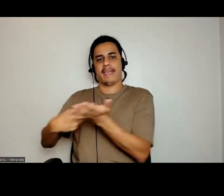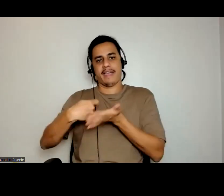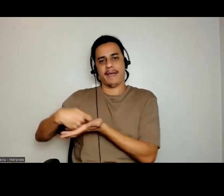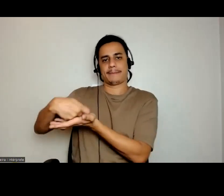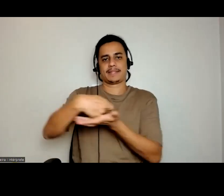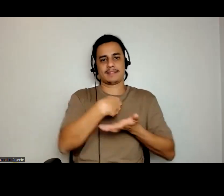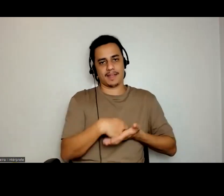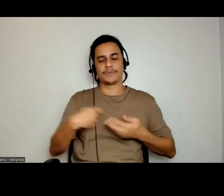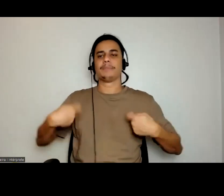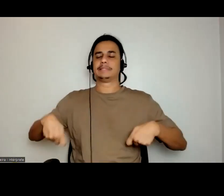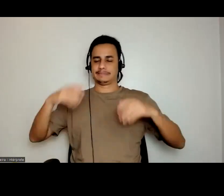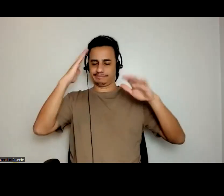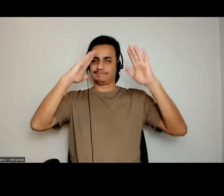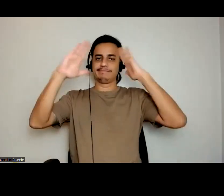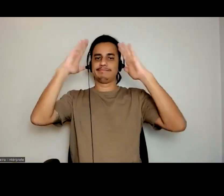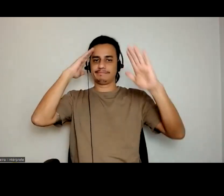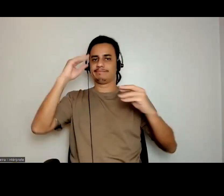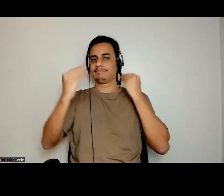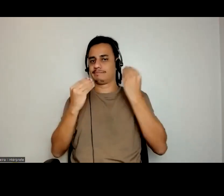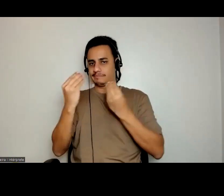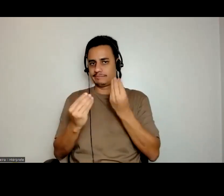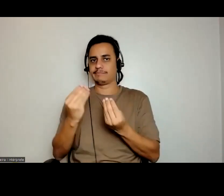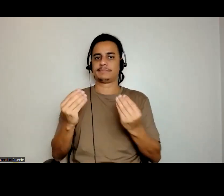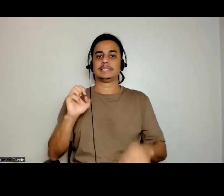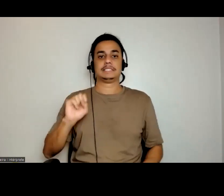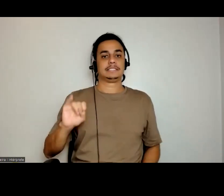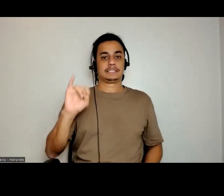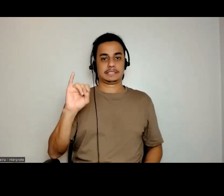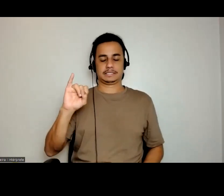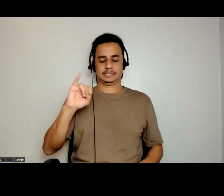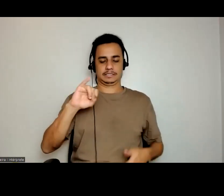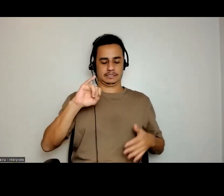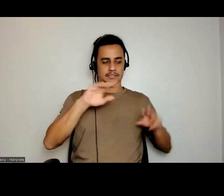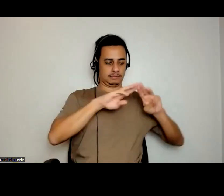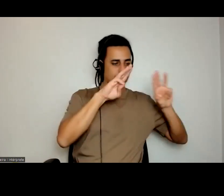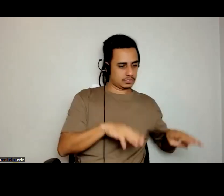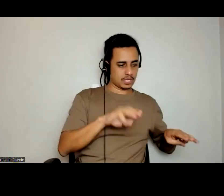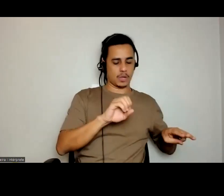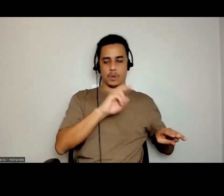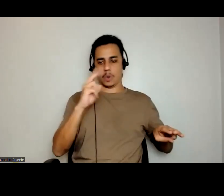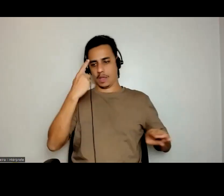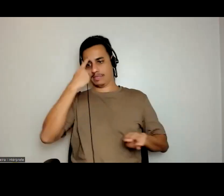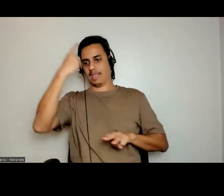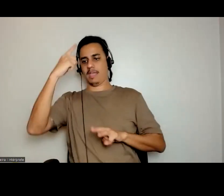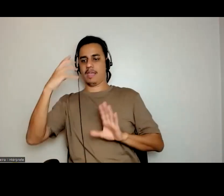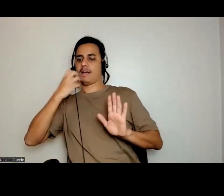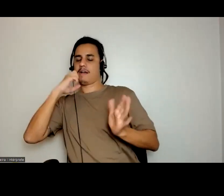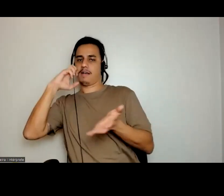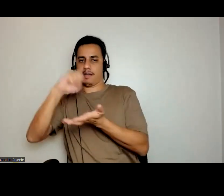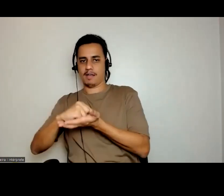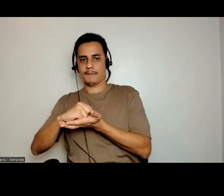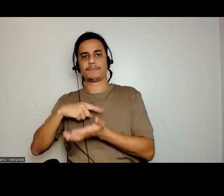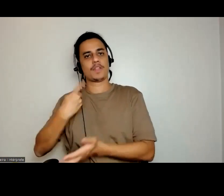Então, quando se trata de um museu ou de uma ideia de patrimônio, nós estaremos sempre sendo arbitrários.